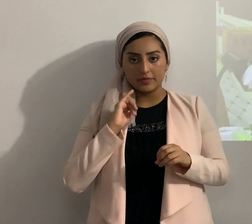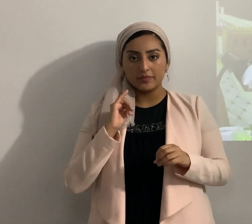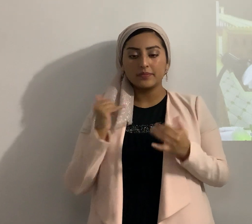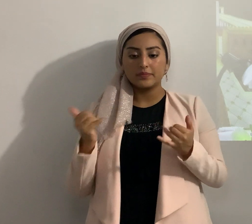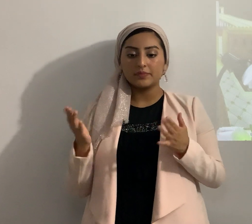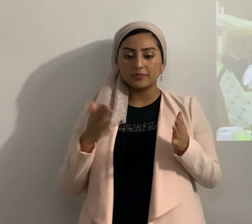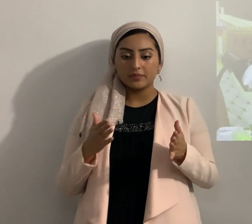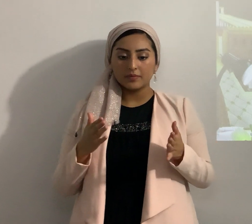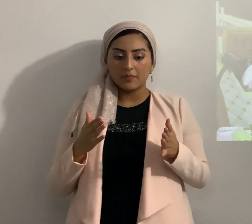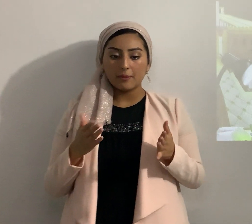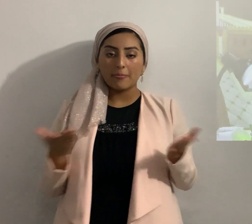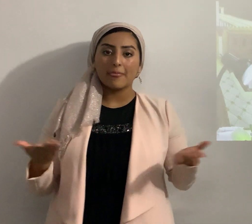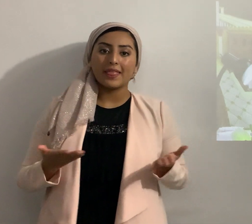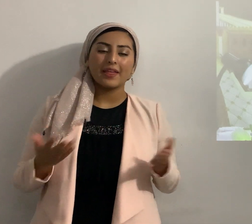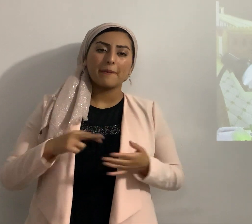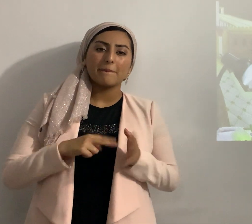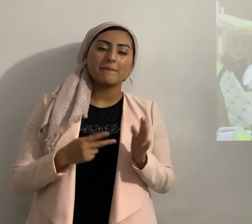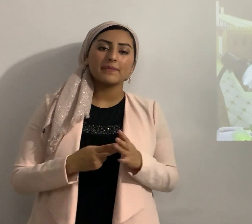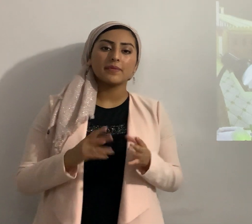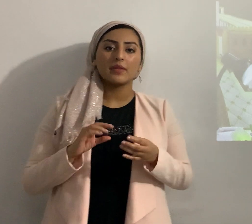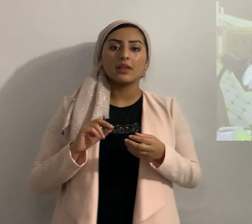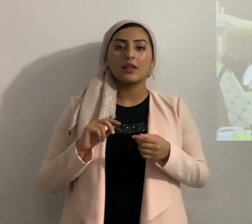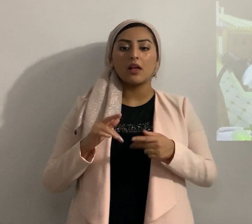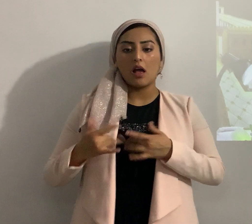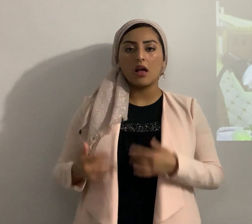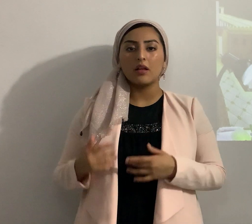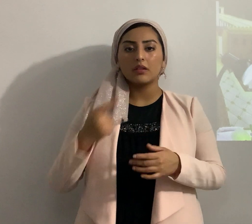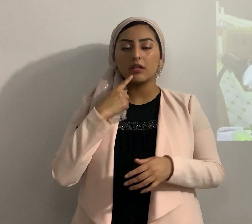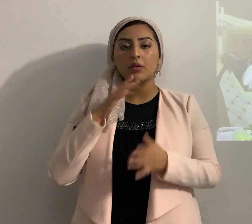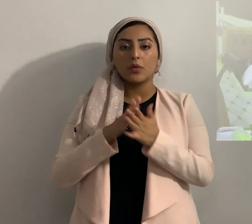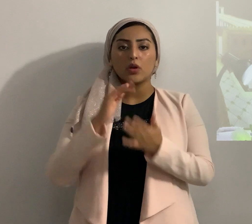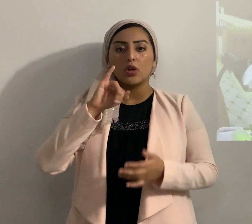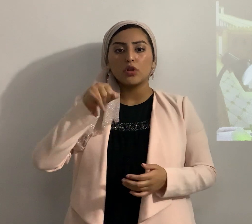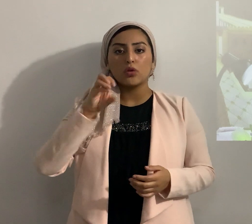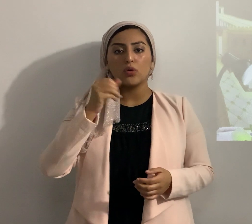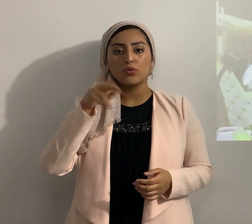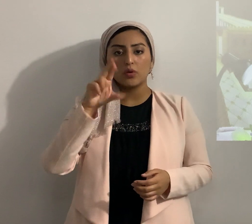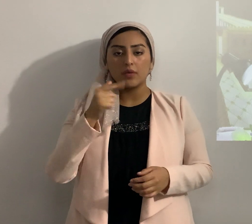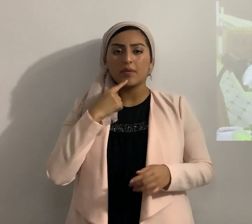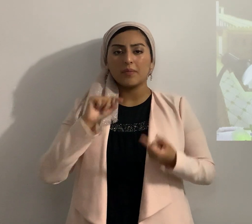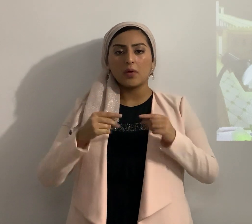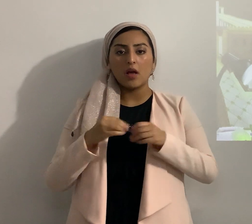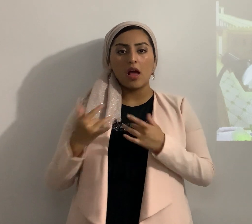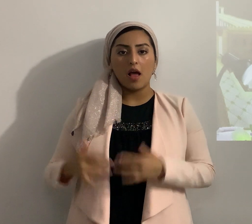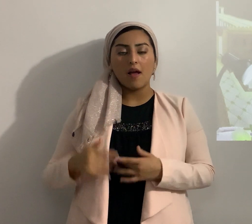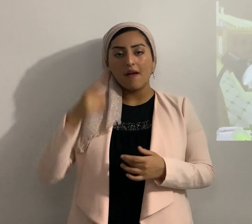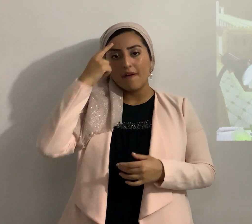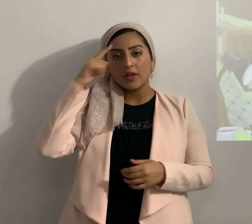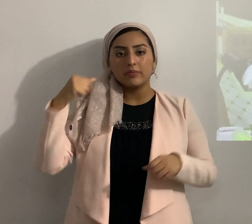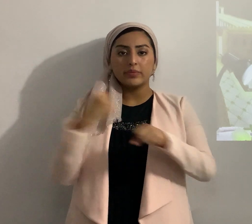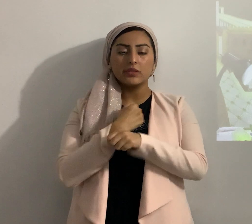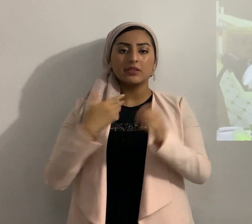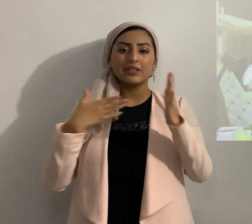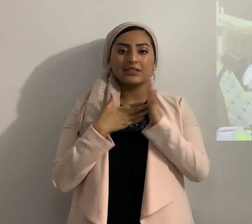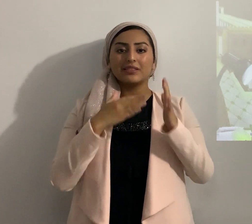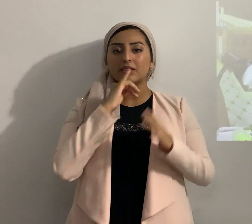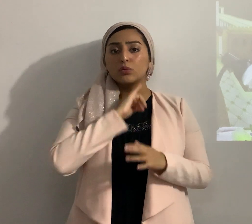aquí la cuestión es endurecer en el libro de Josué es endurecer el corazón para pelear contra Israel y ser